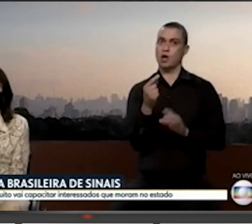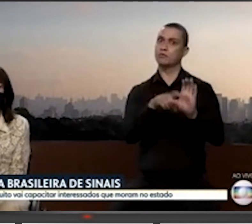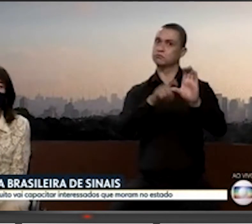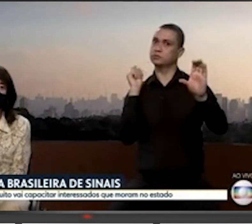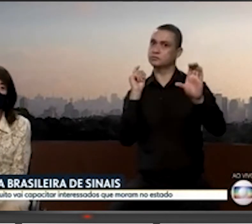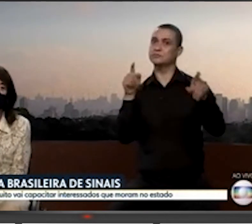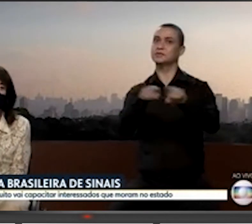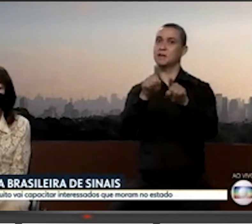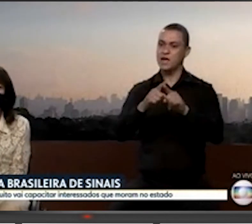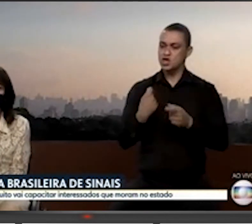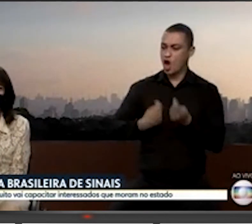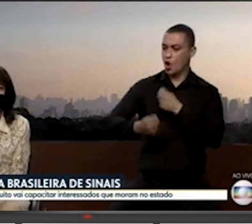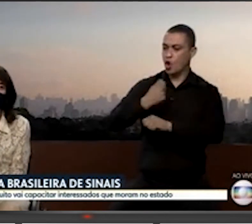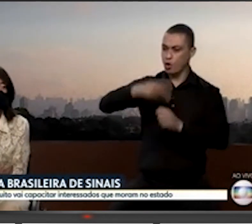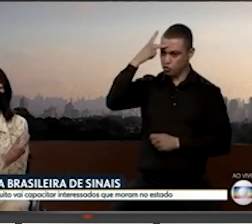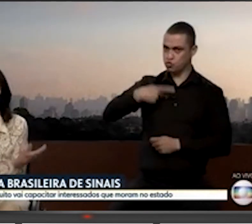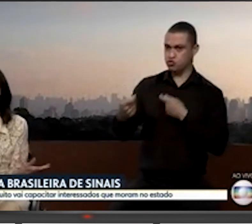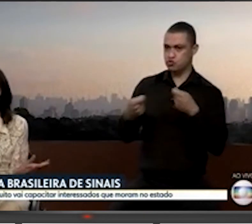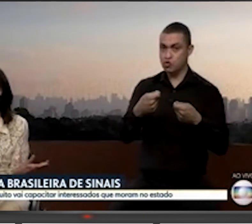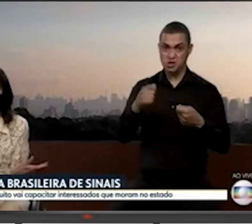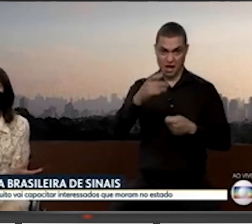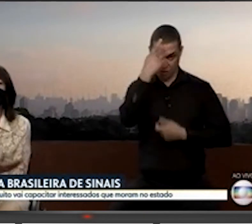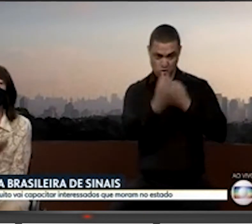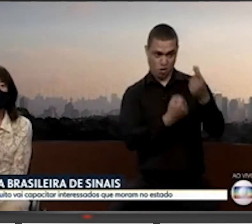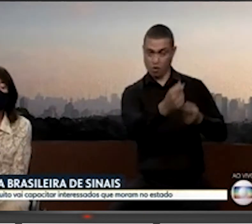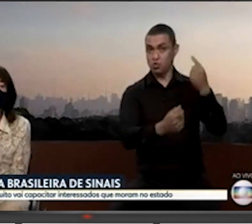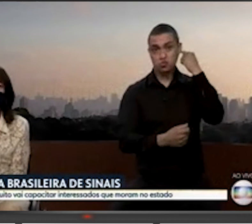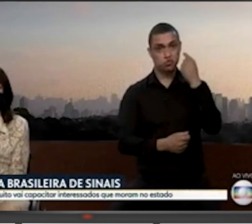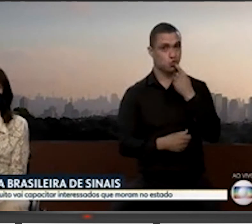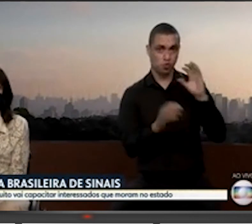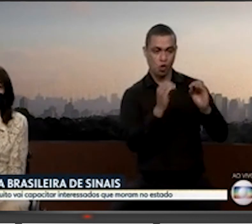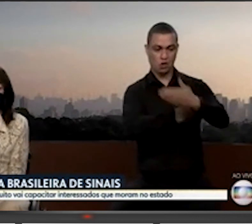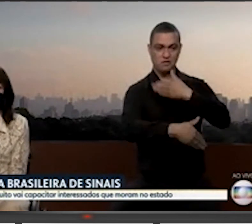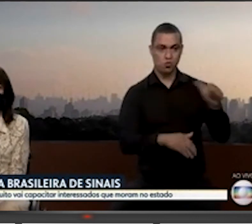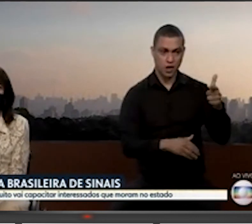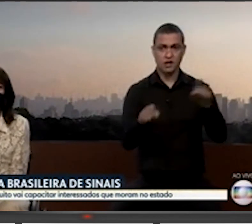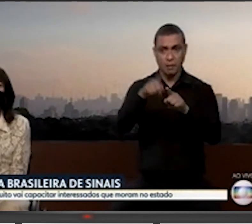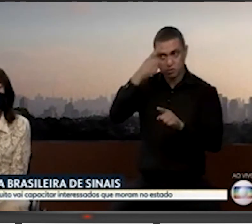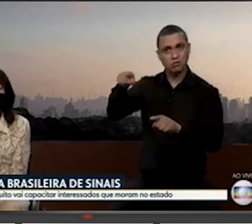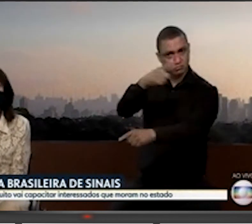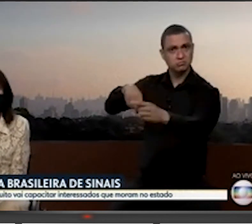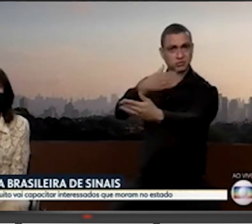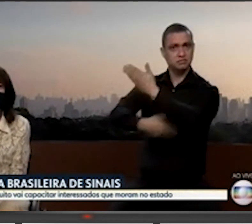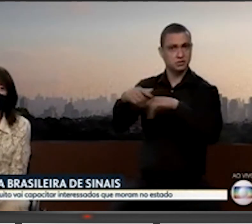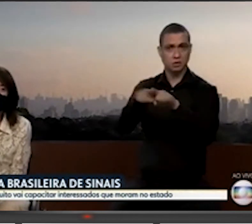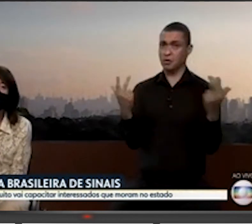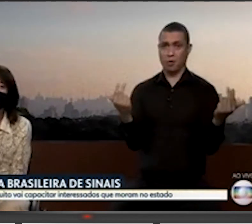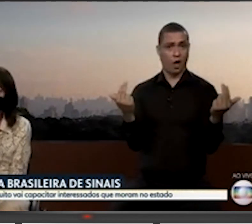autonomia econômica, e todos. Pessoas que não têm deficiência e pessoas que têm deficiência, para todo mundo. Isso, de fato, na verdade, na